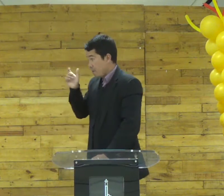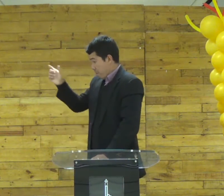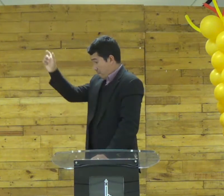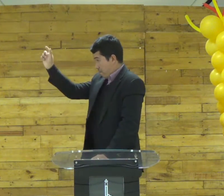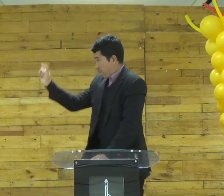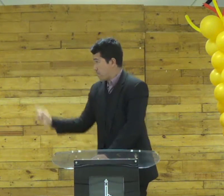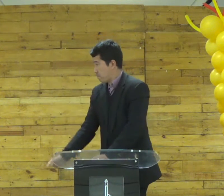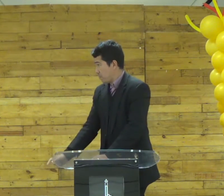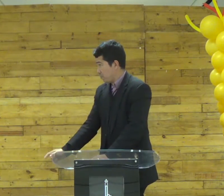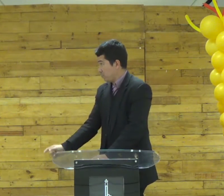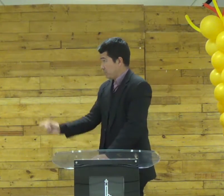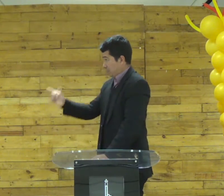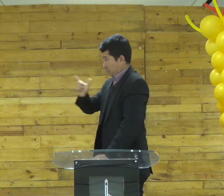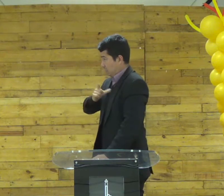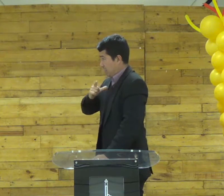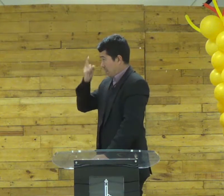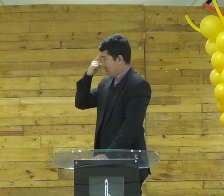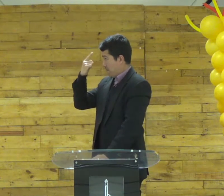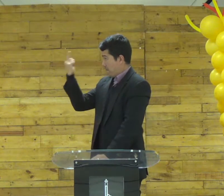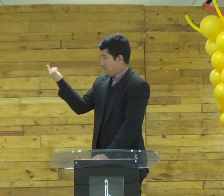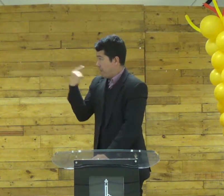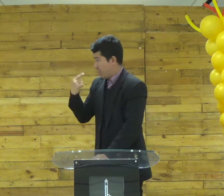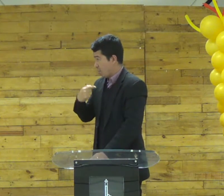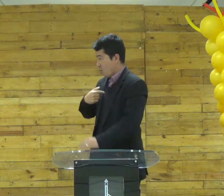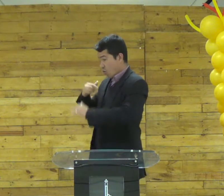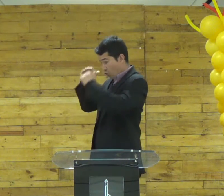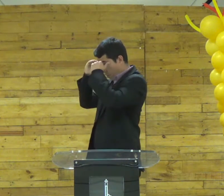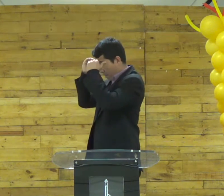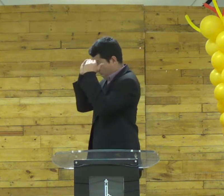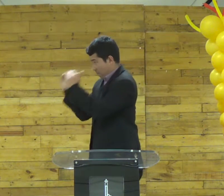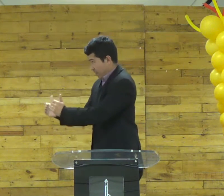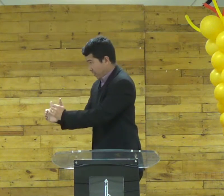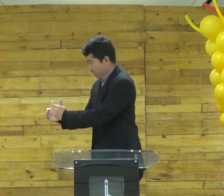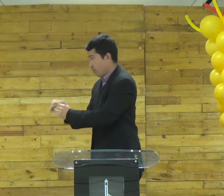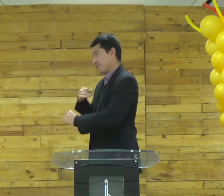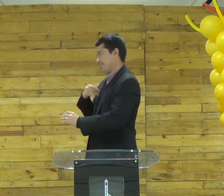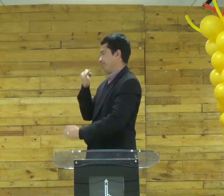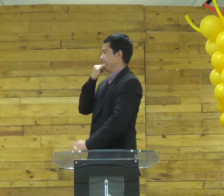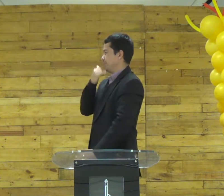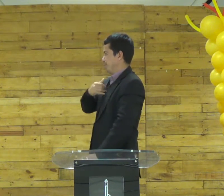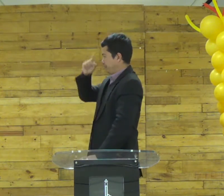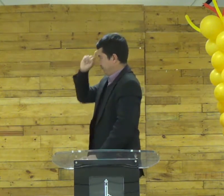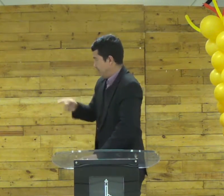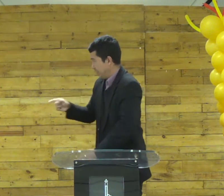é 12? não é 14 ao 21 quem tem os meus mandamentos e lhes obedece